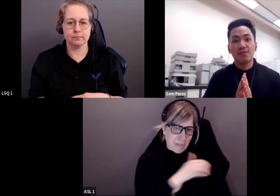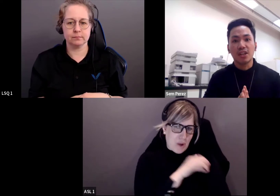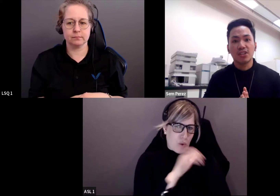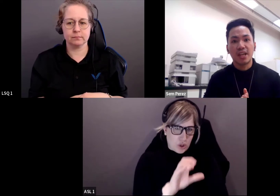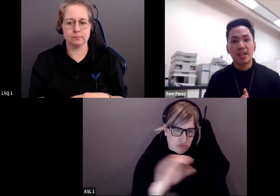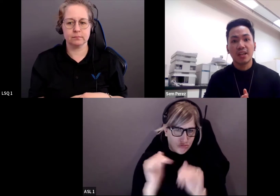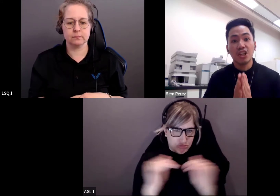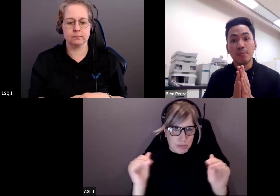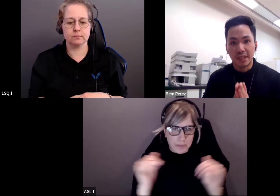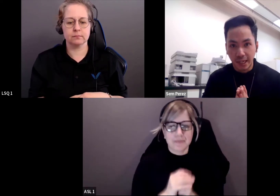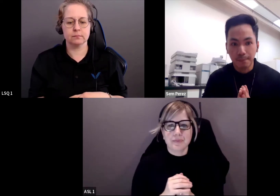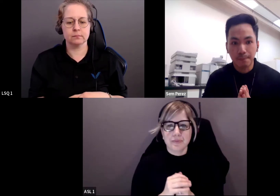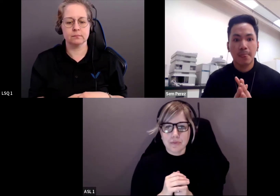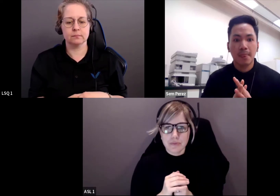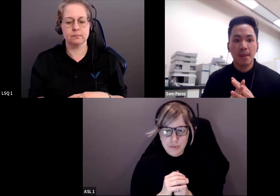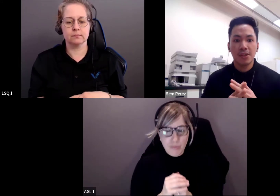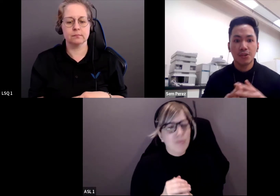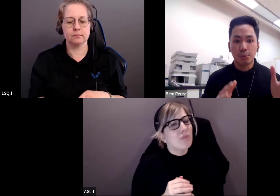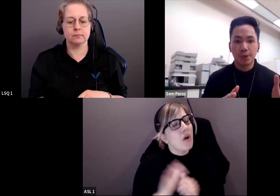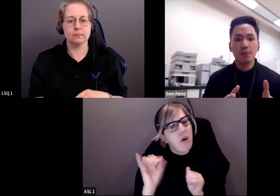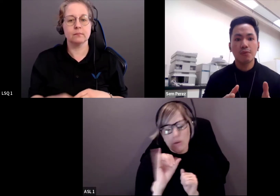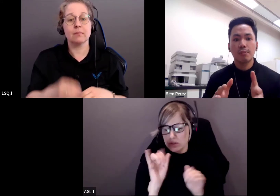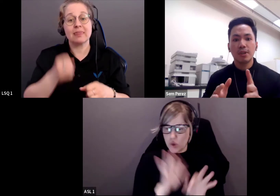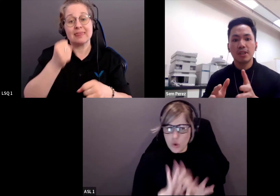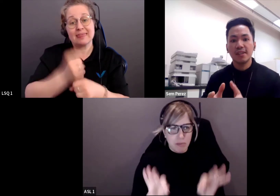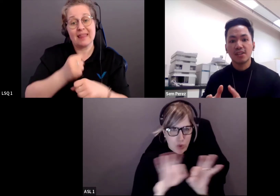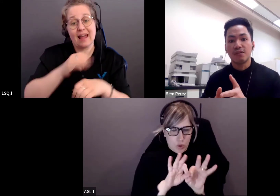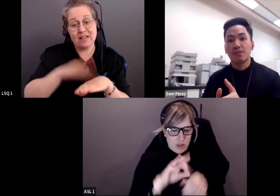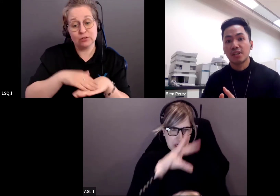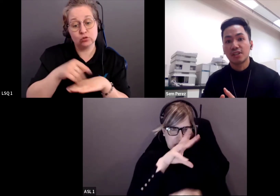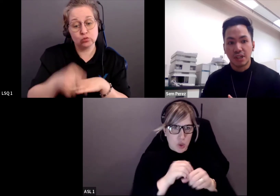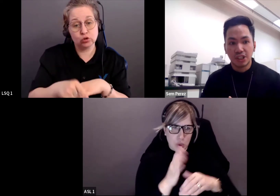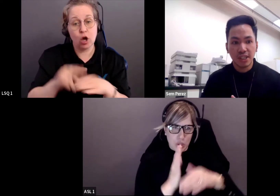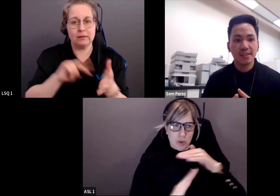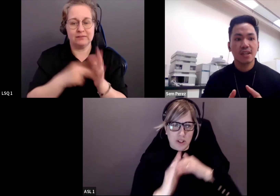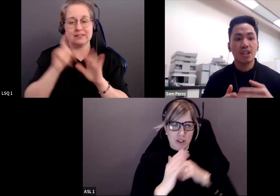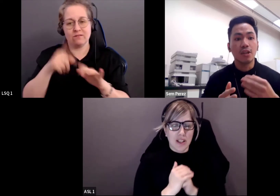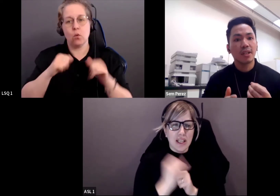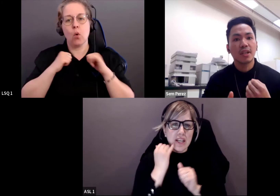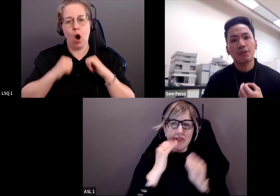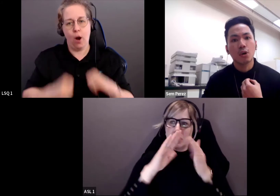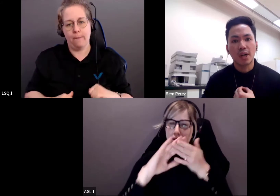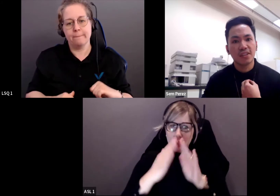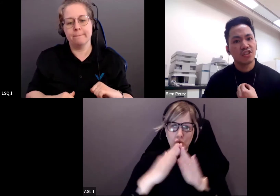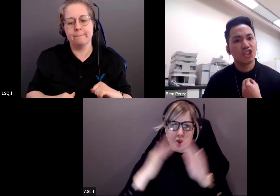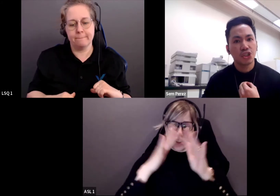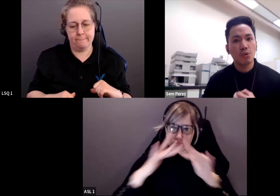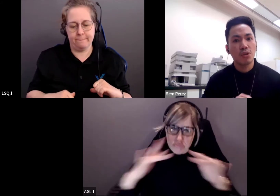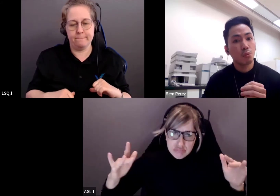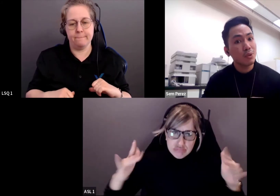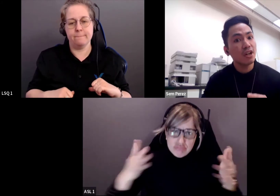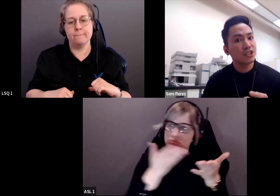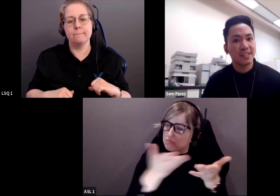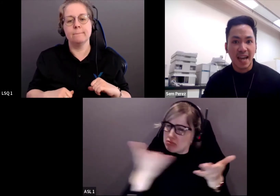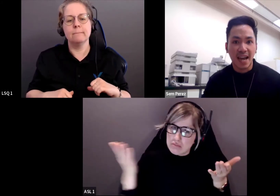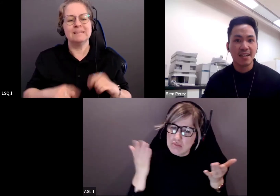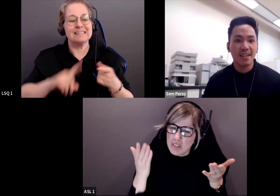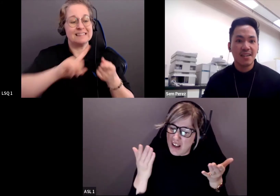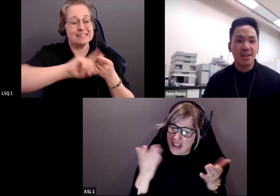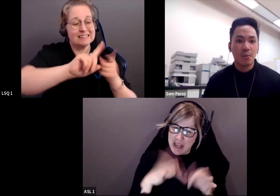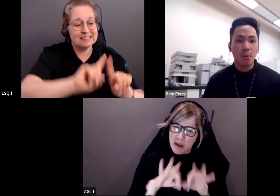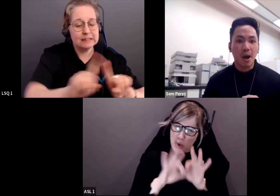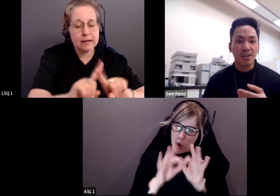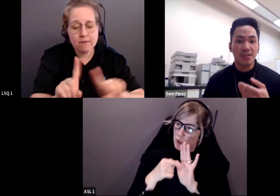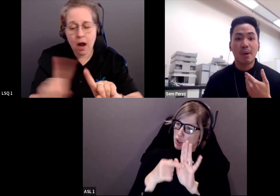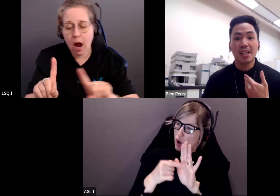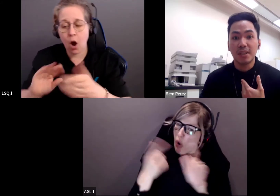Faire tout ce travail signifie humilité. Il faut travailler avec diverses communautés et